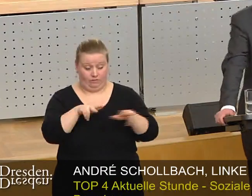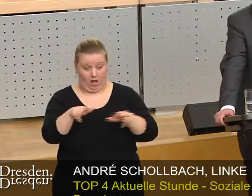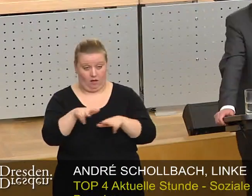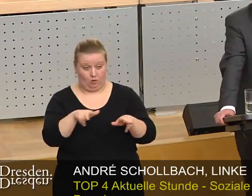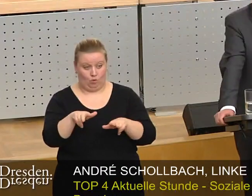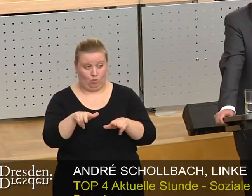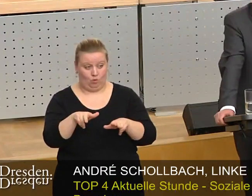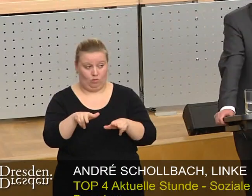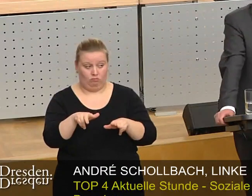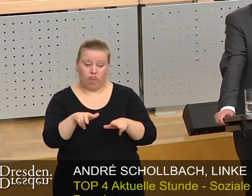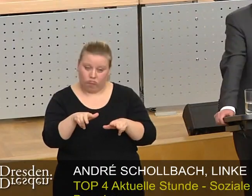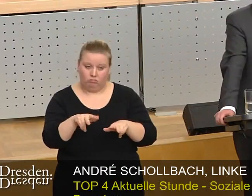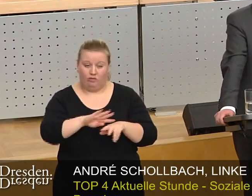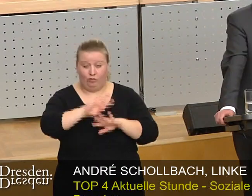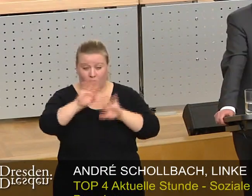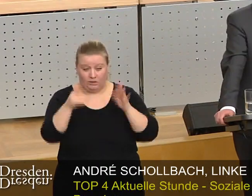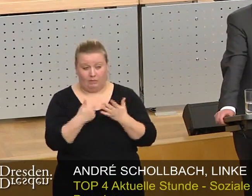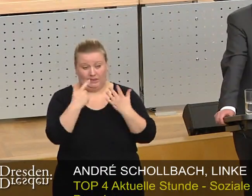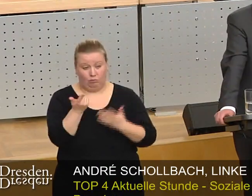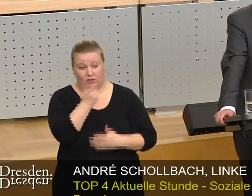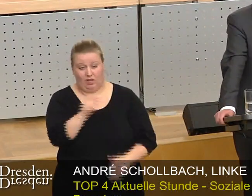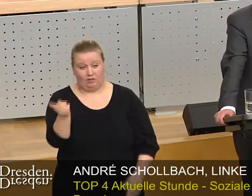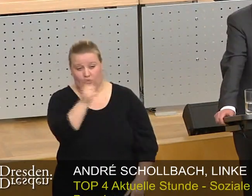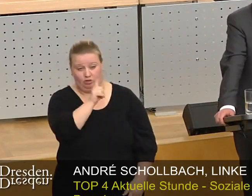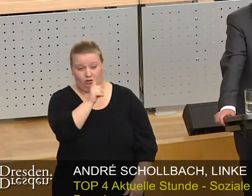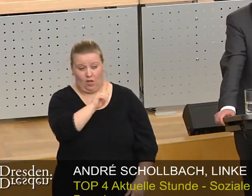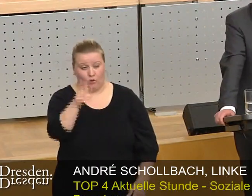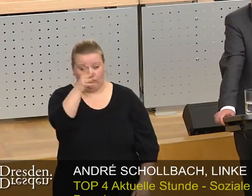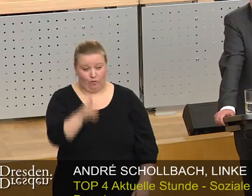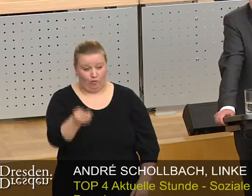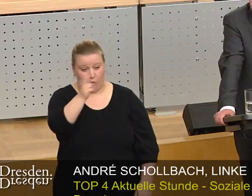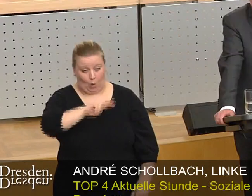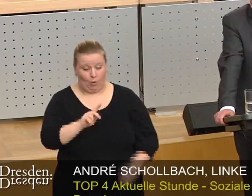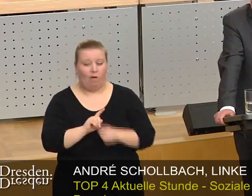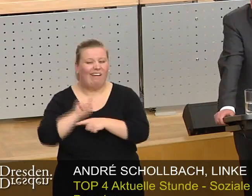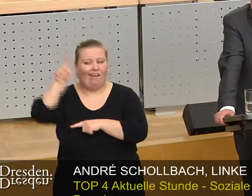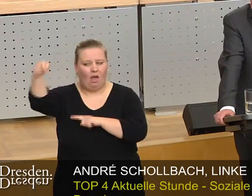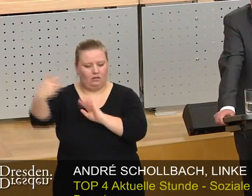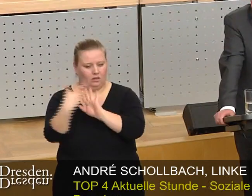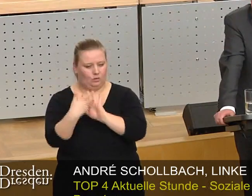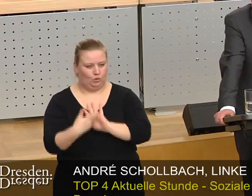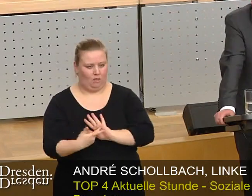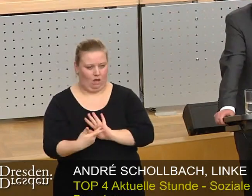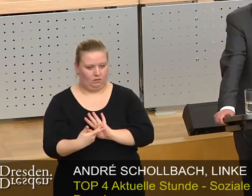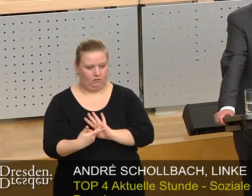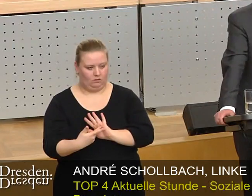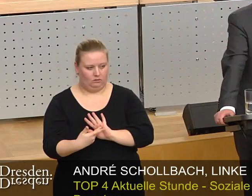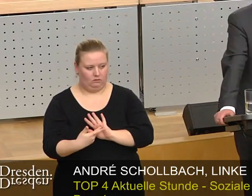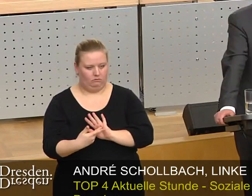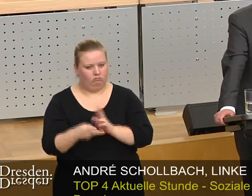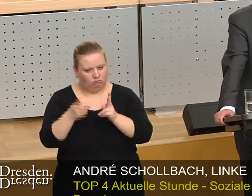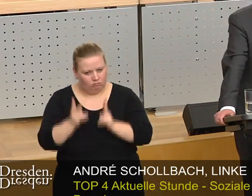daraufhin für immerhin 27.500 Euro ein externes Gutachten einer